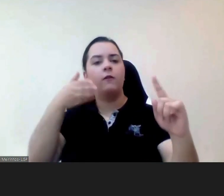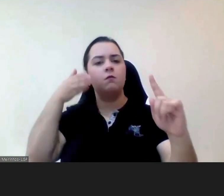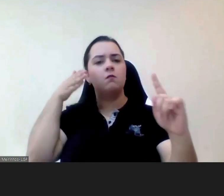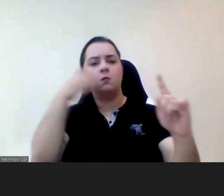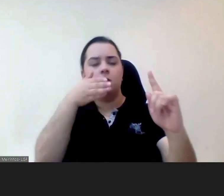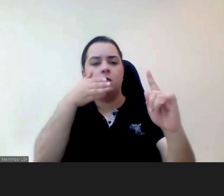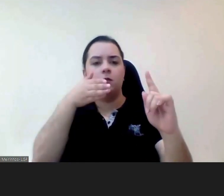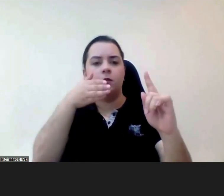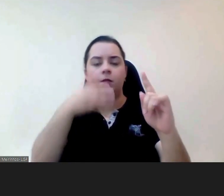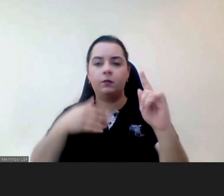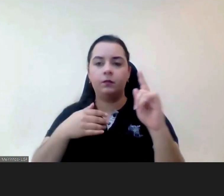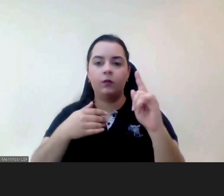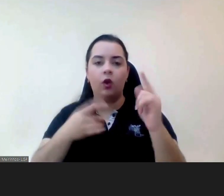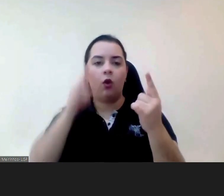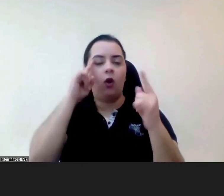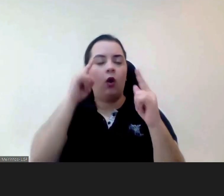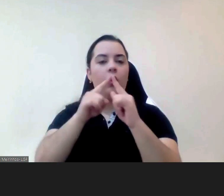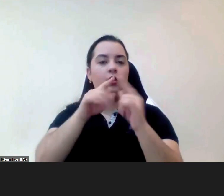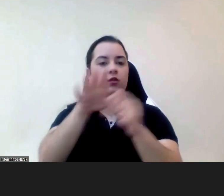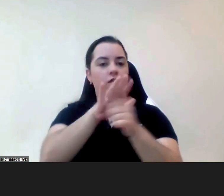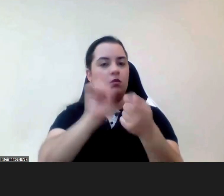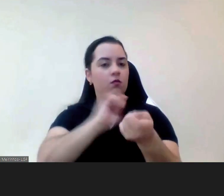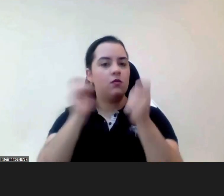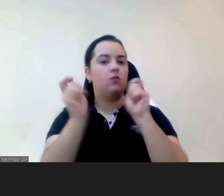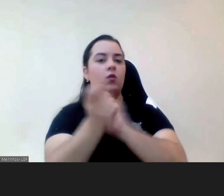as situações porque se